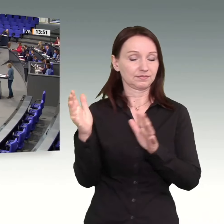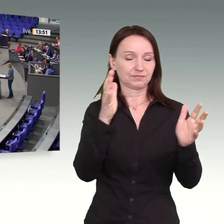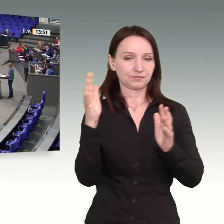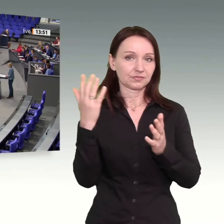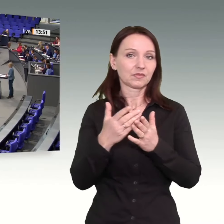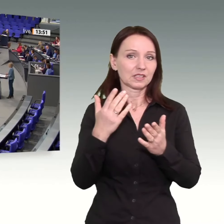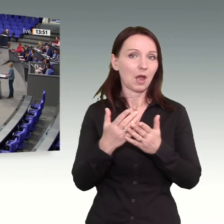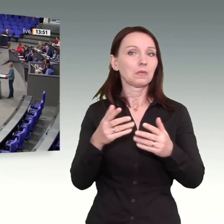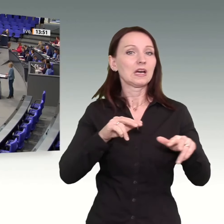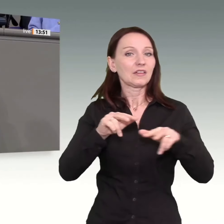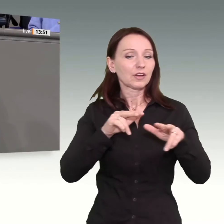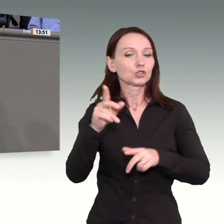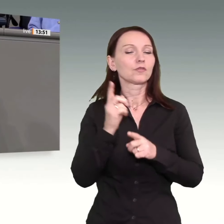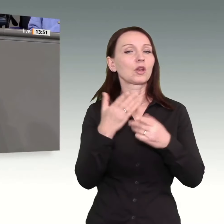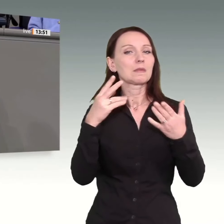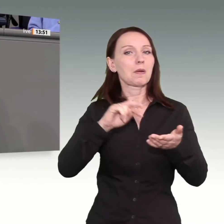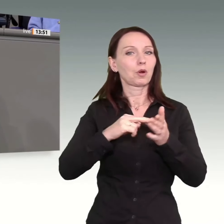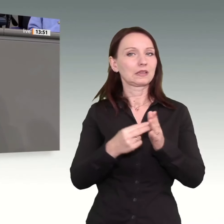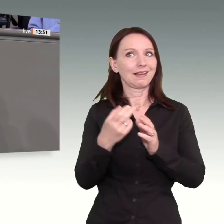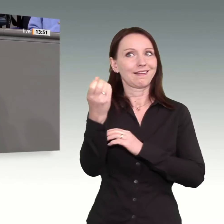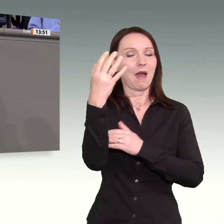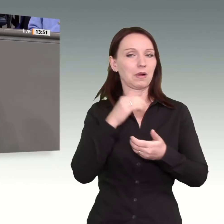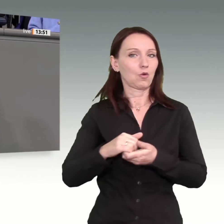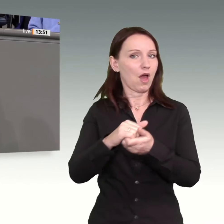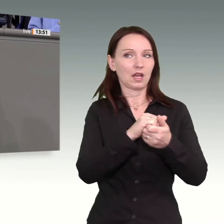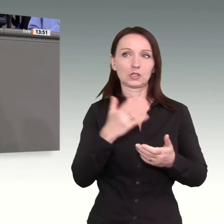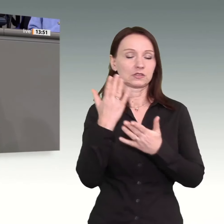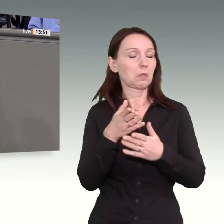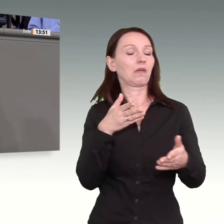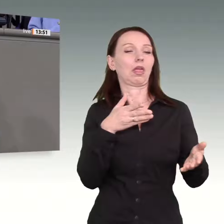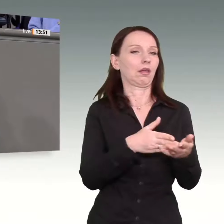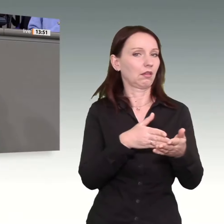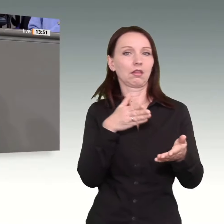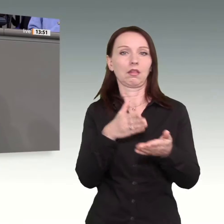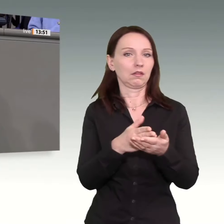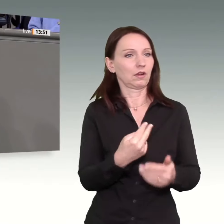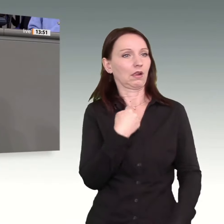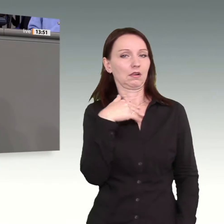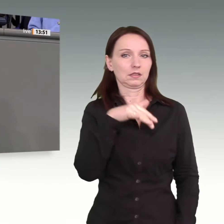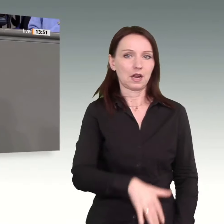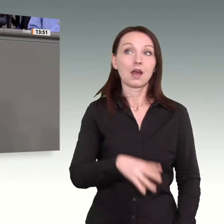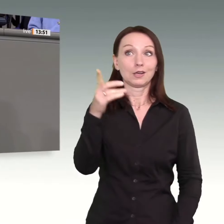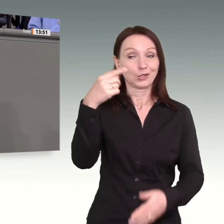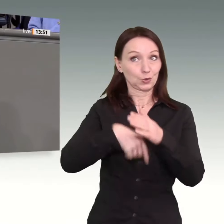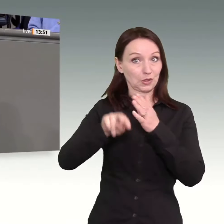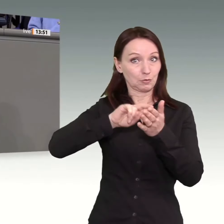Ampelkoalition in Sackgassen mündet. Ihre Politik sorgt damit für die Verlagerung von Produktion und Arbeitsplätzen ins